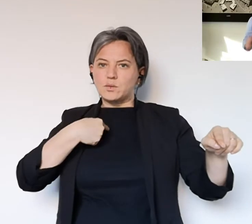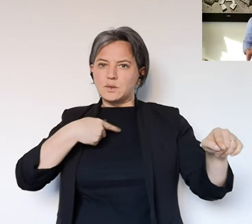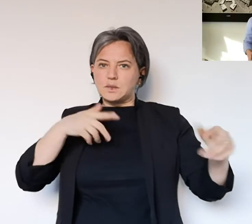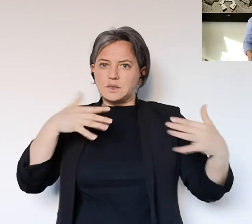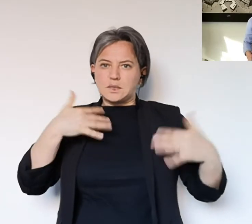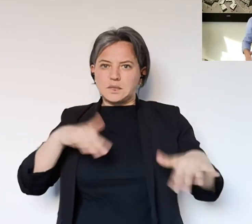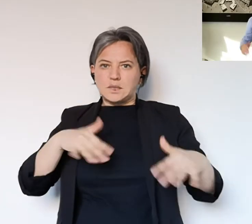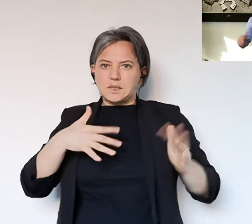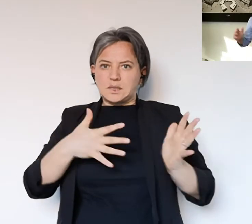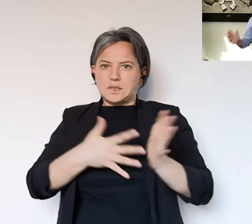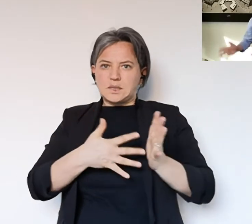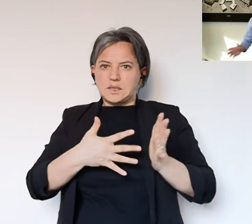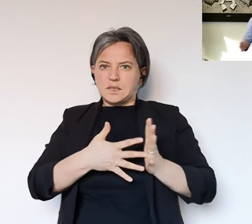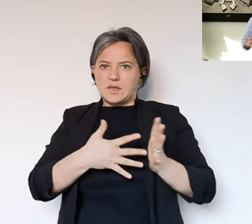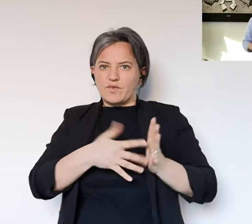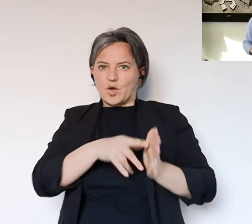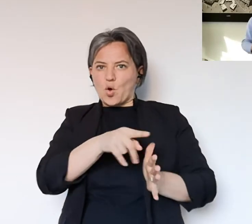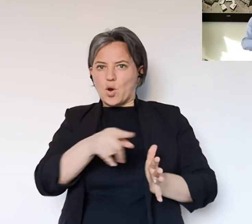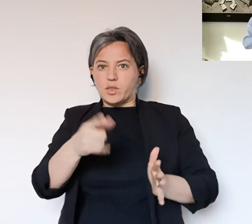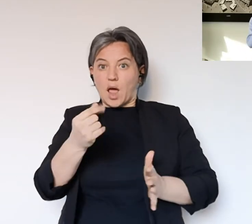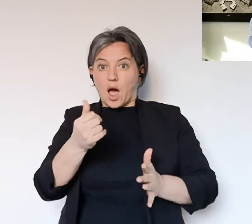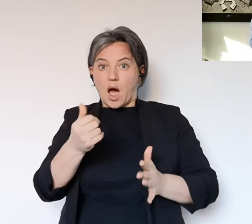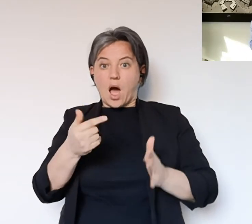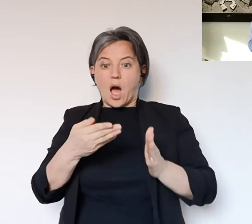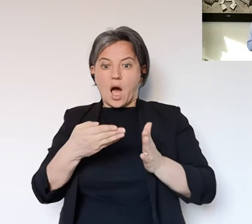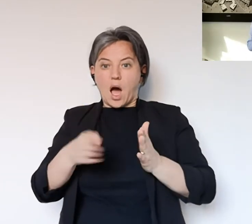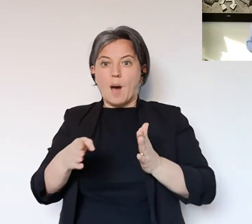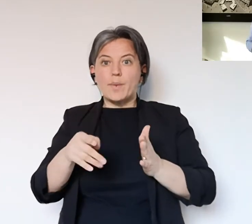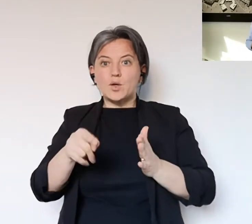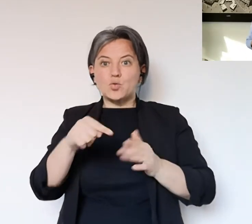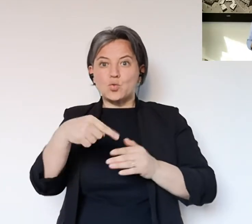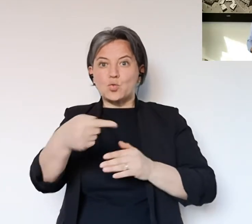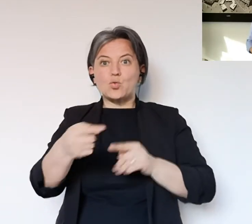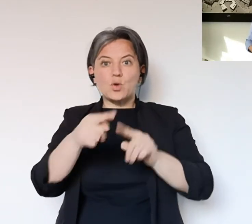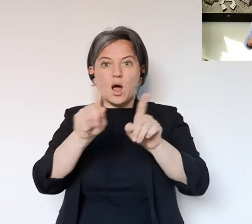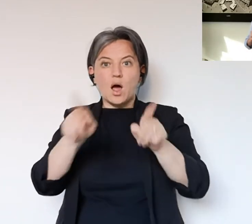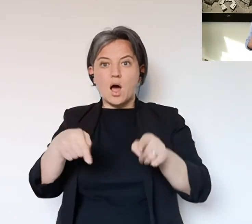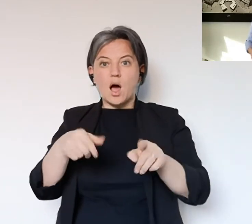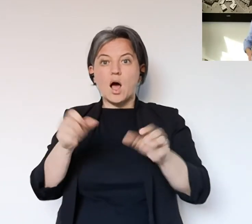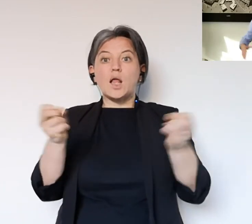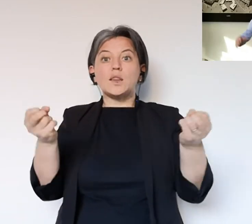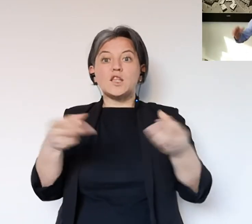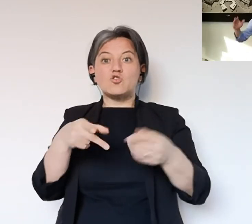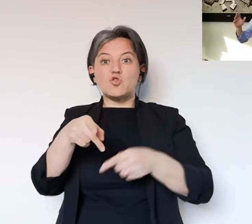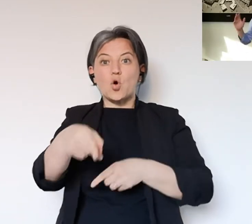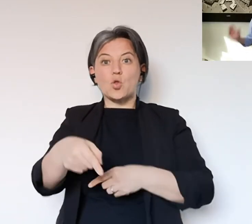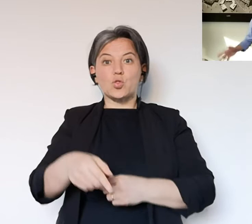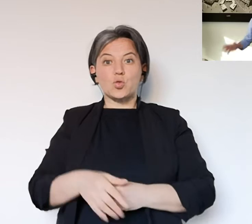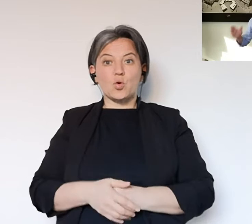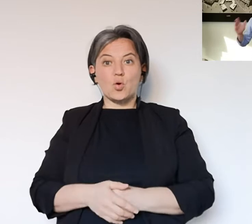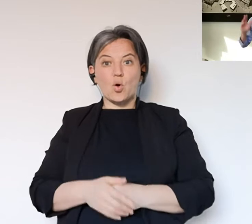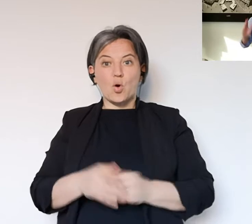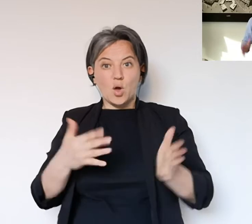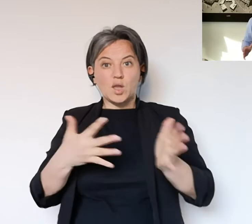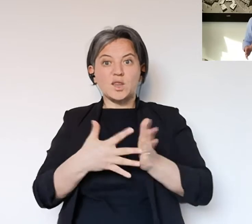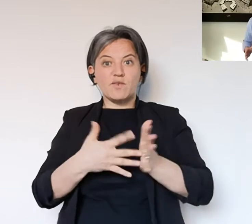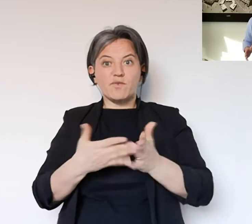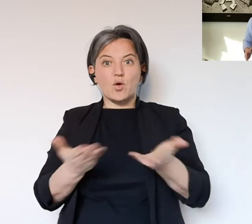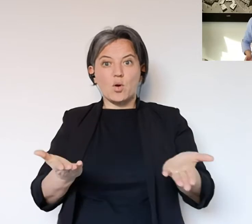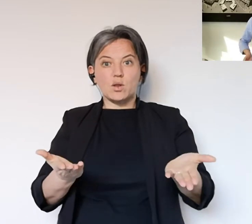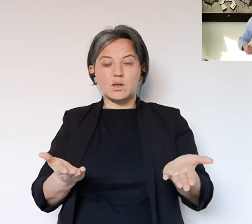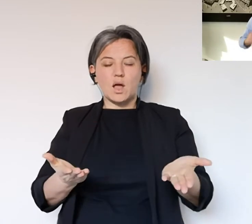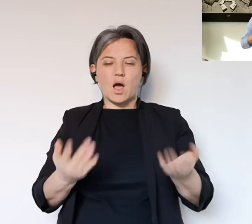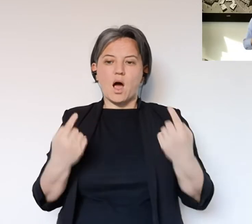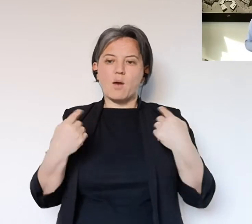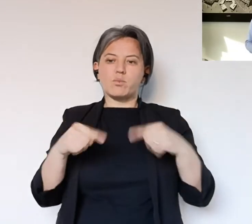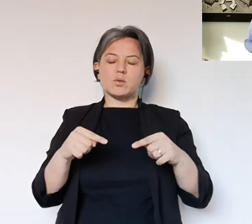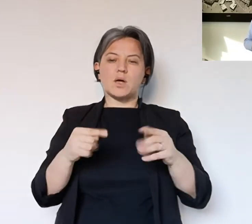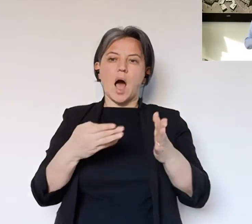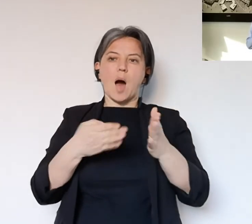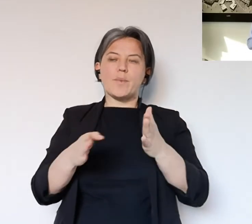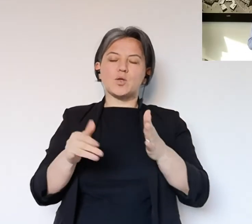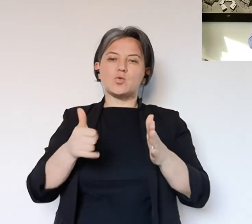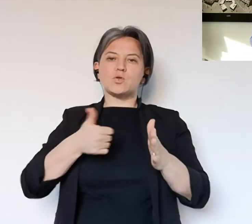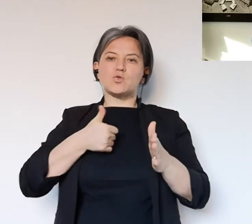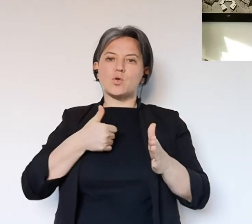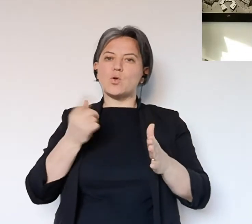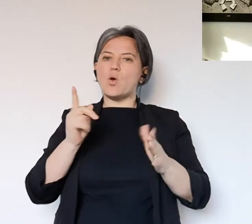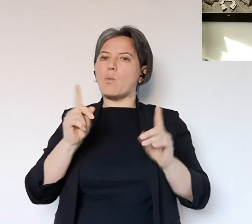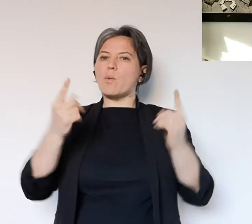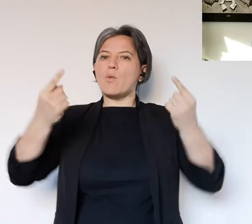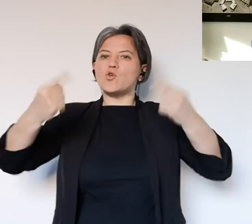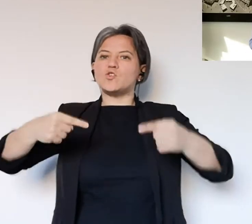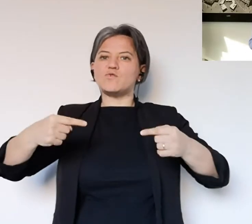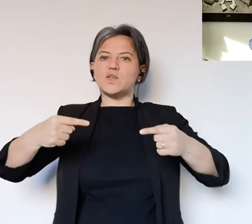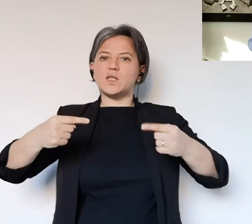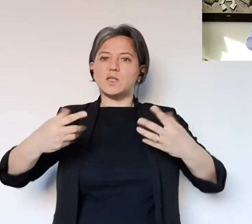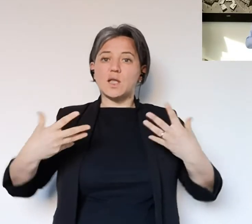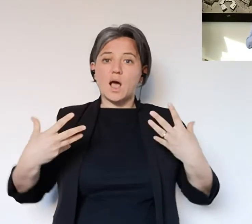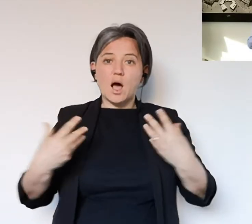riflessioni e ci ha dimostrato anche una propria angoscia rispetto alla giornata della riapertura del 18. Non è soltanto